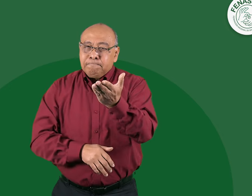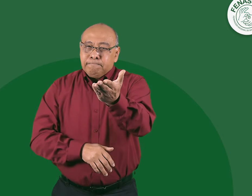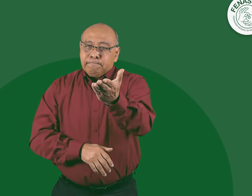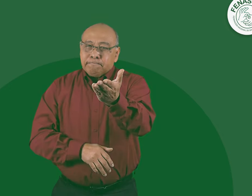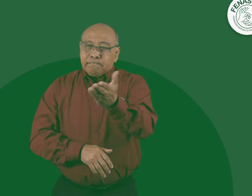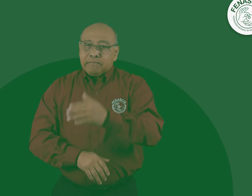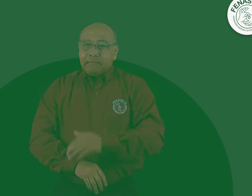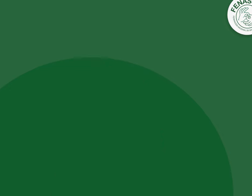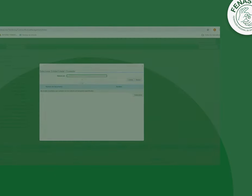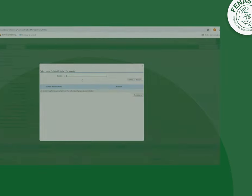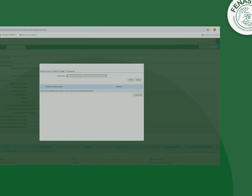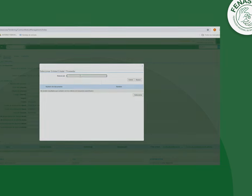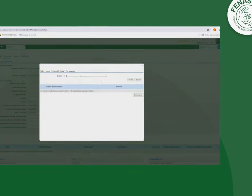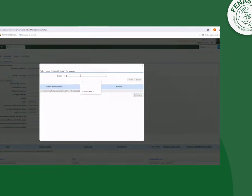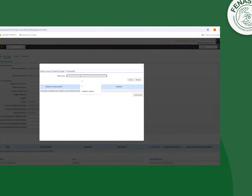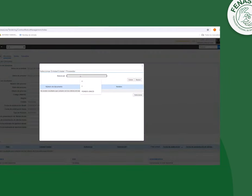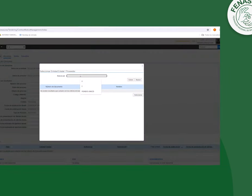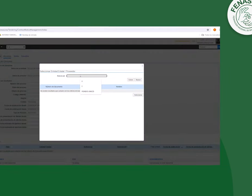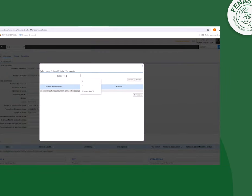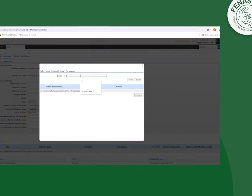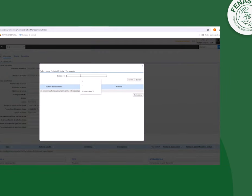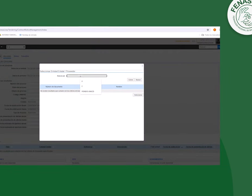subiendo el proyecto al SECO. Vean a continuación cómo.